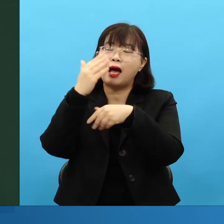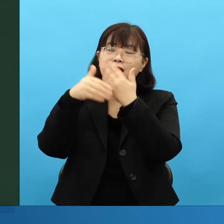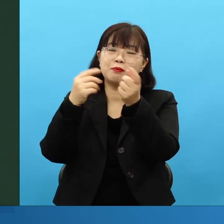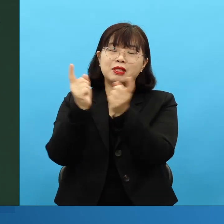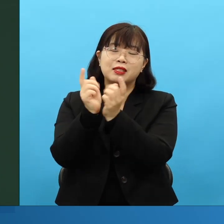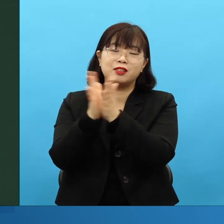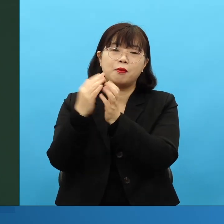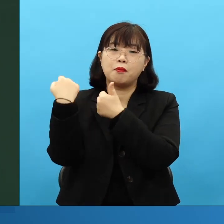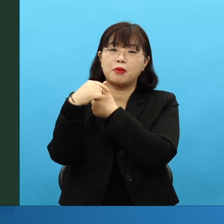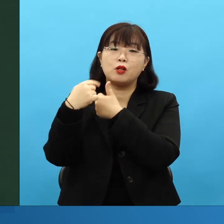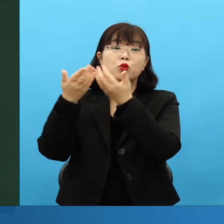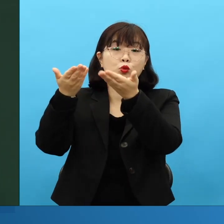그리고,